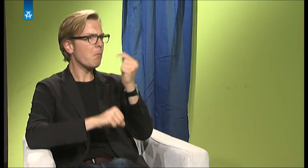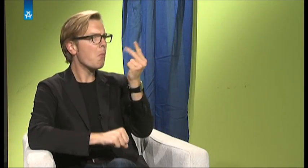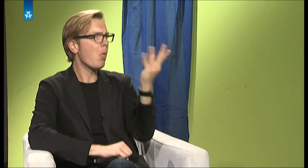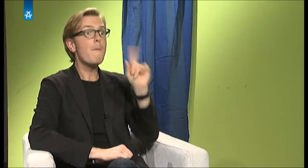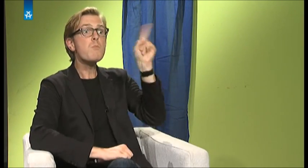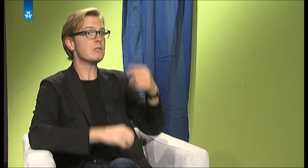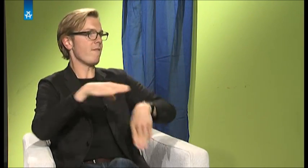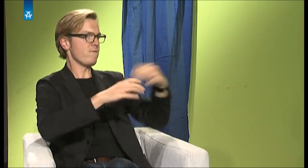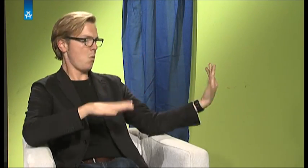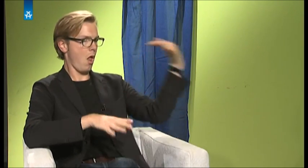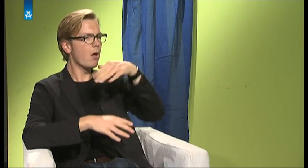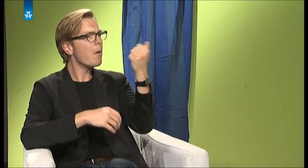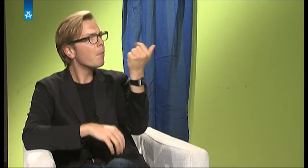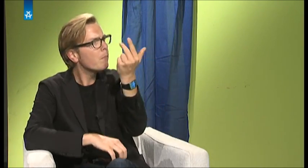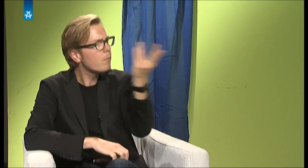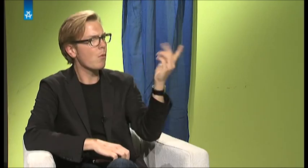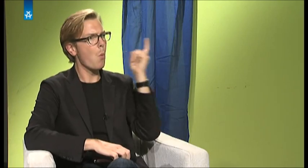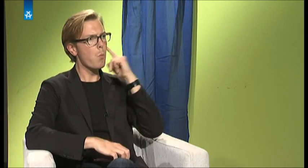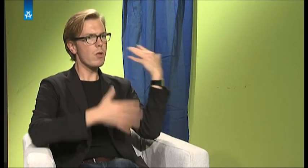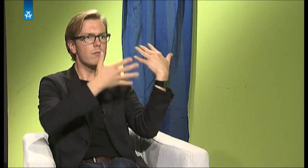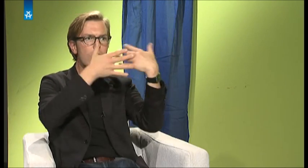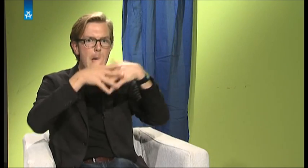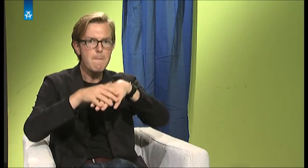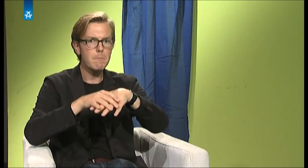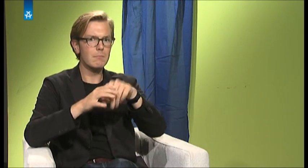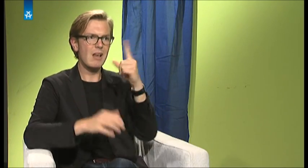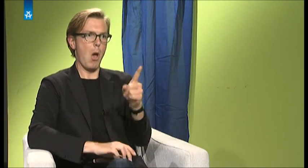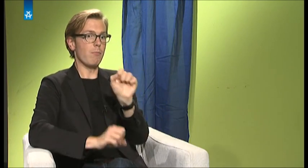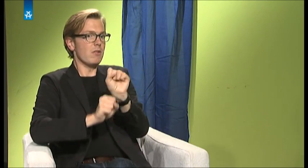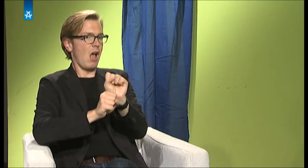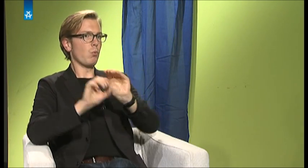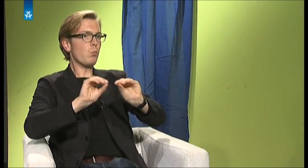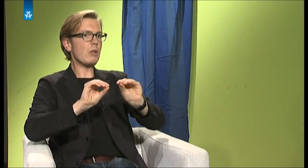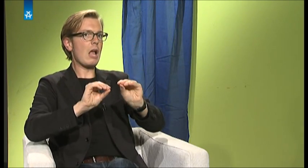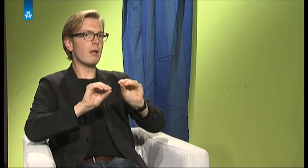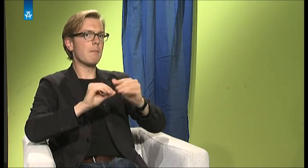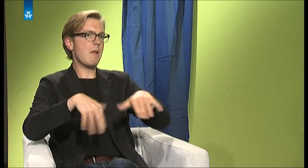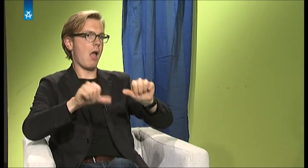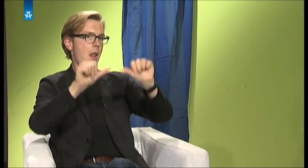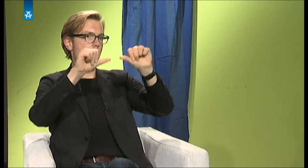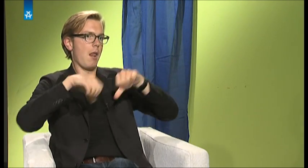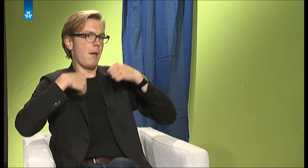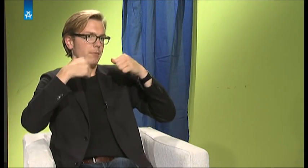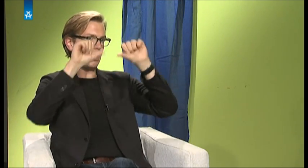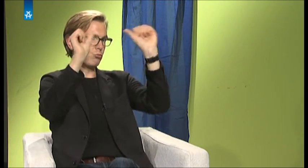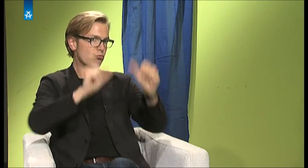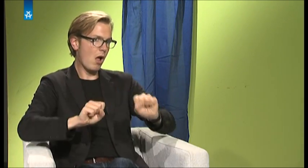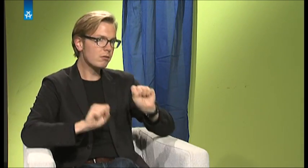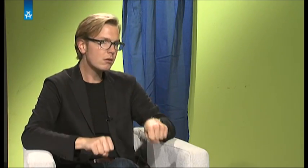auch hörende Menschen dazu nimmt oder hörende Kinder dazu nimmt, damit der Unterricht vielleicht auch lebendiger wird. Weiß ich nicht, sieben,